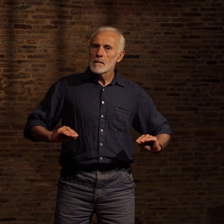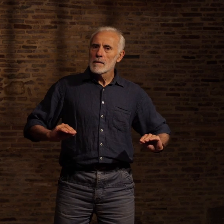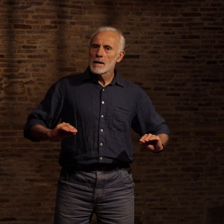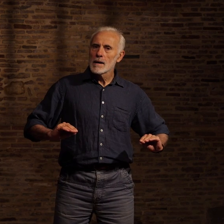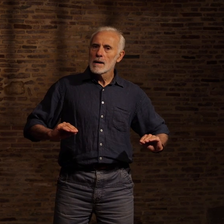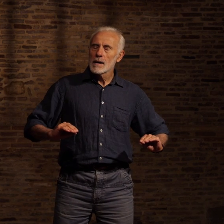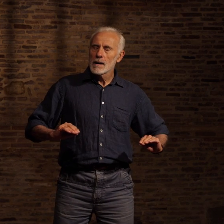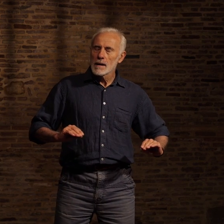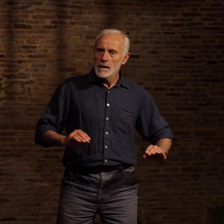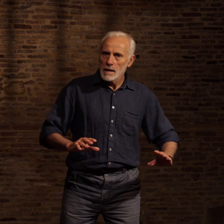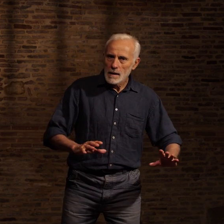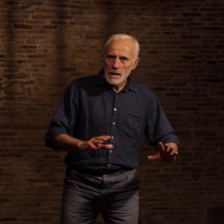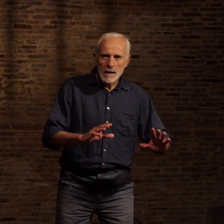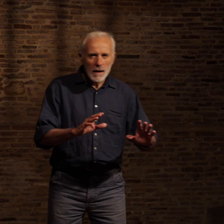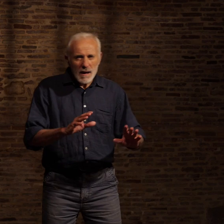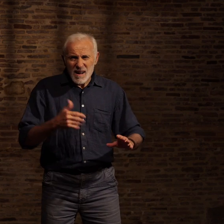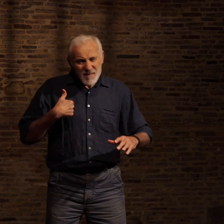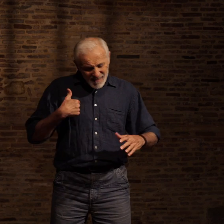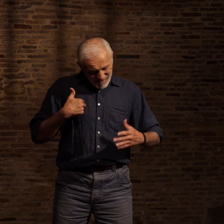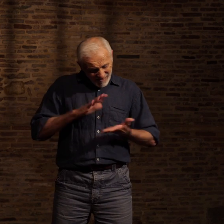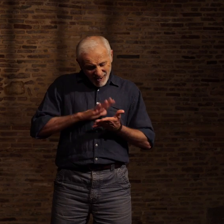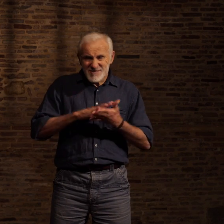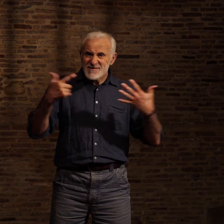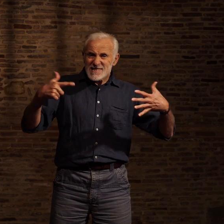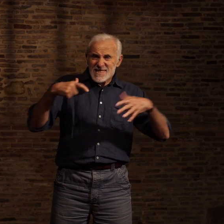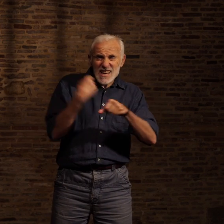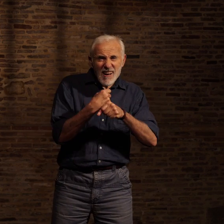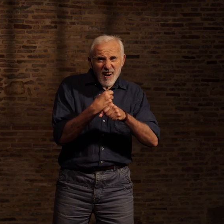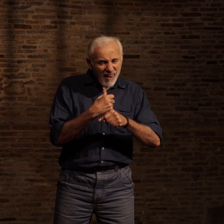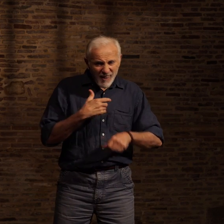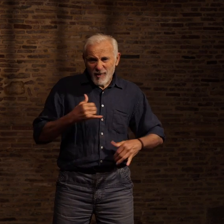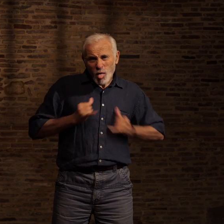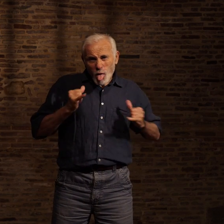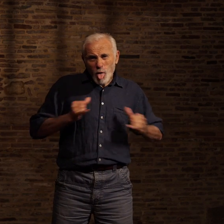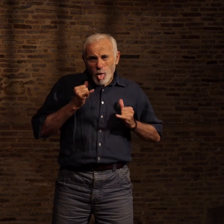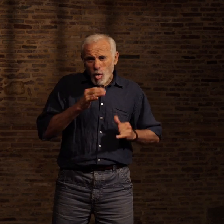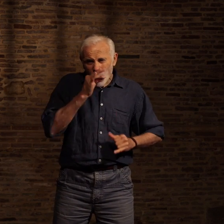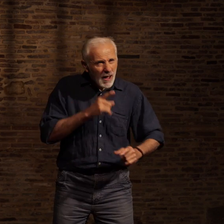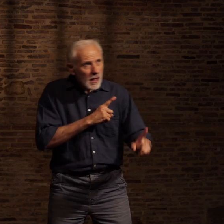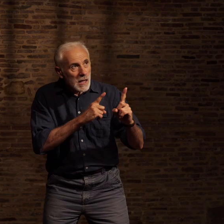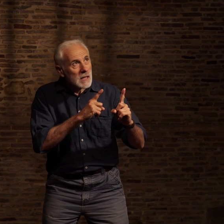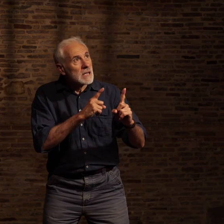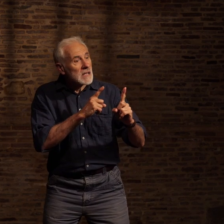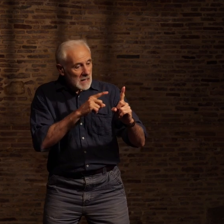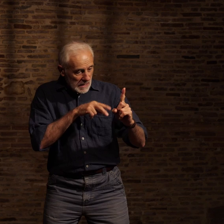Mais une fois mes dix-sept ans de galopin furent à proximité de ce boxeur très entraîné. Une solitude.